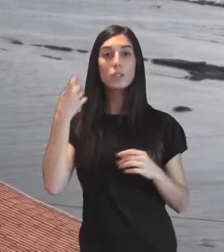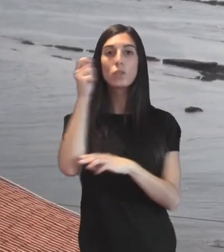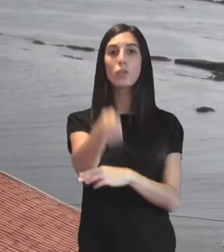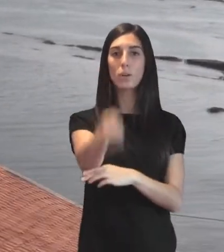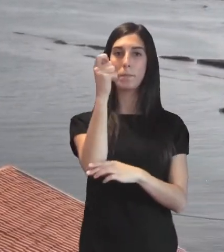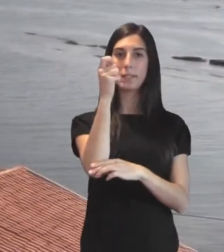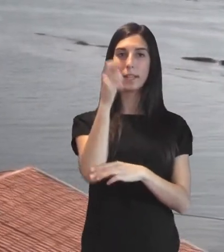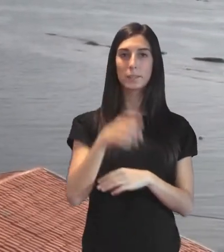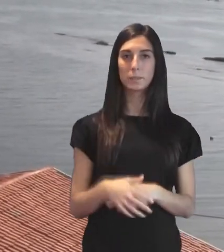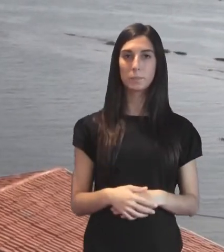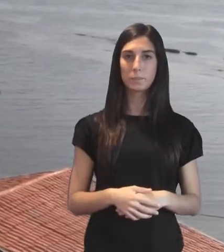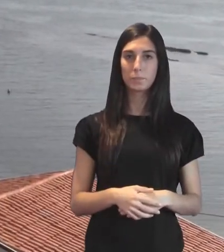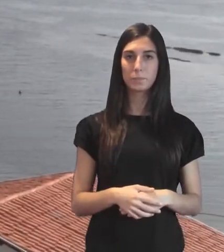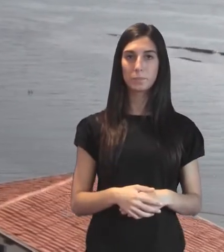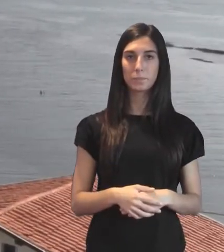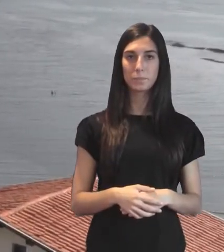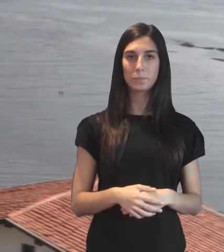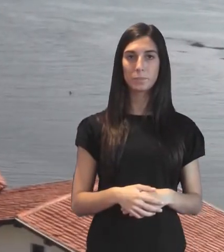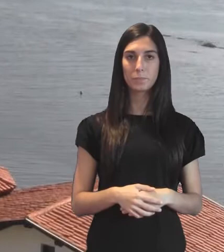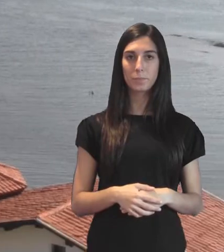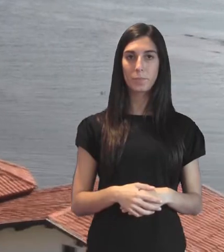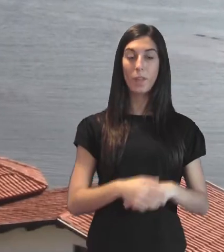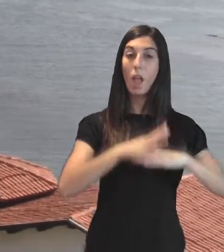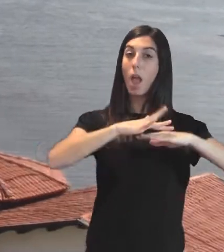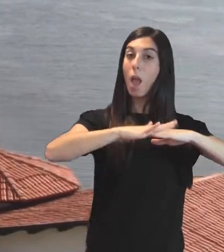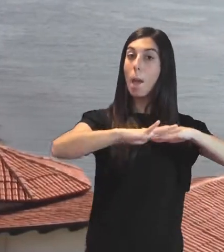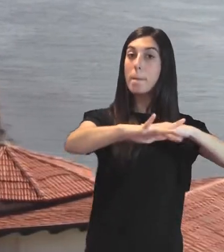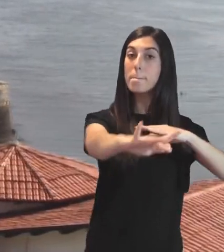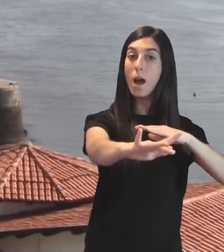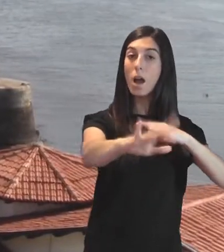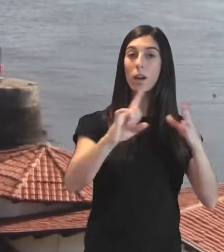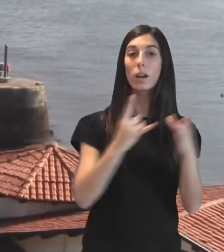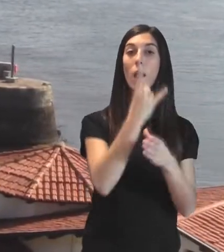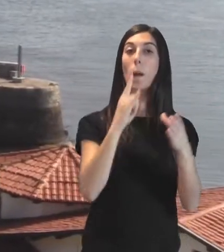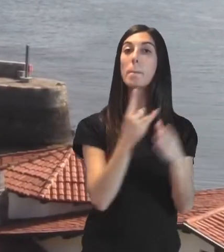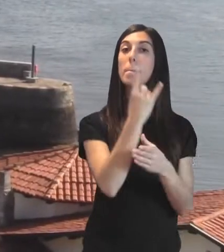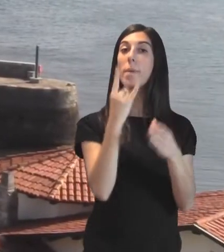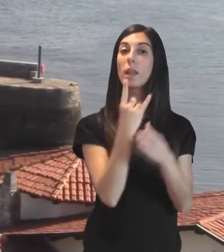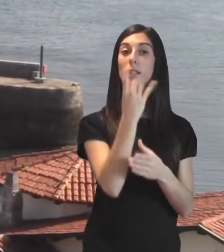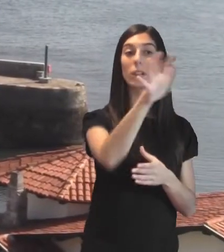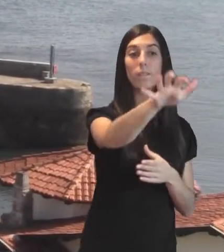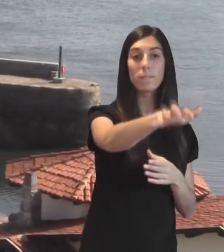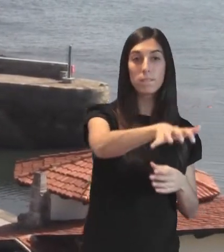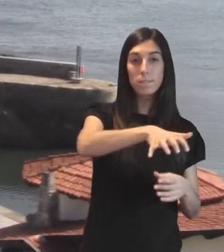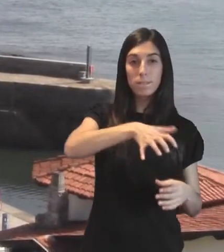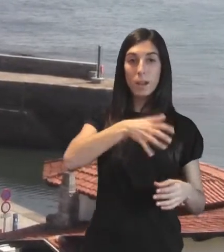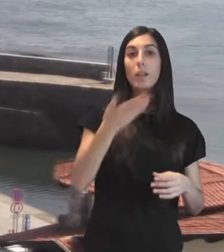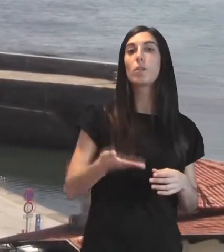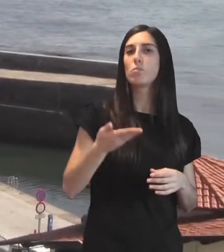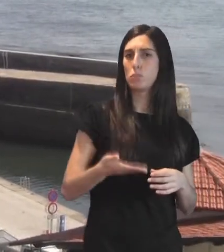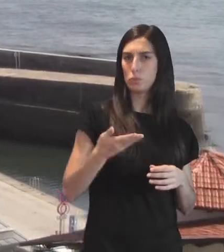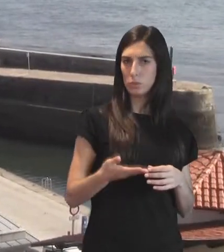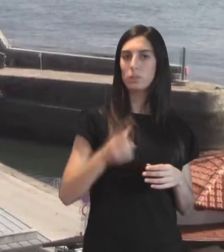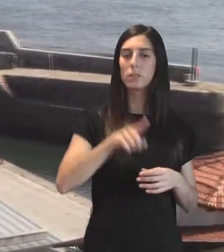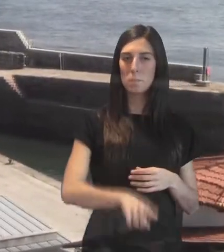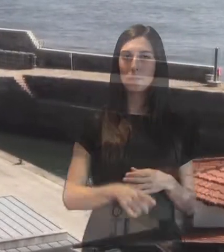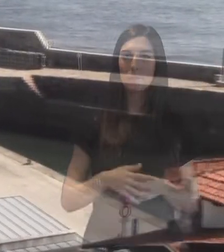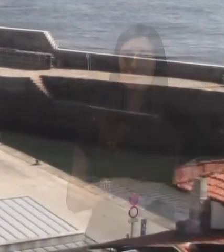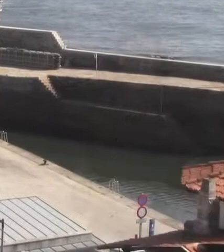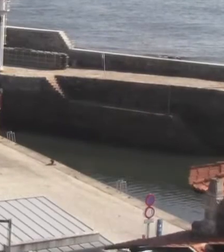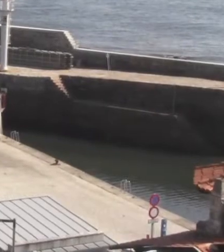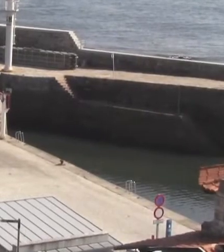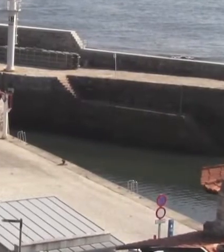Civil, y a las cabañas, donde se transformaba en aceite que se usaba en el alumbrado público, ya que su combustión no producía humo ni olor.